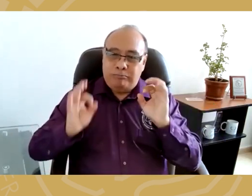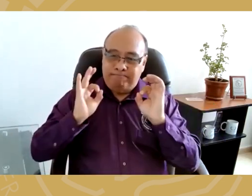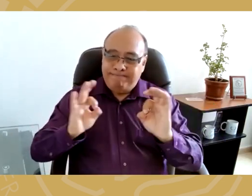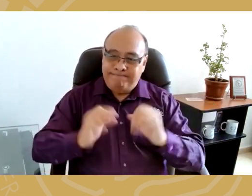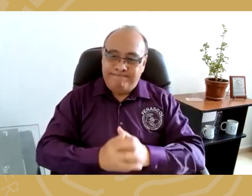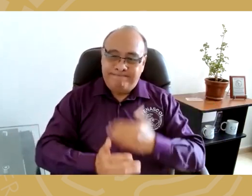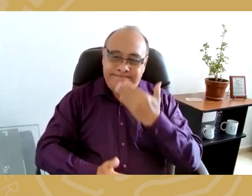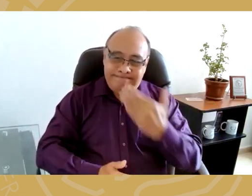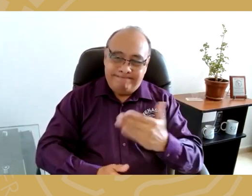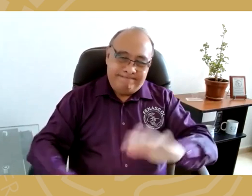Muchas gracias. Hasta pronto.